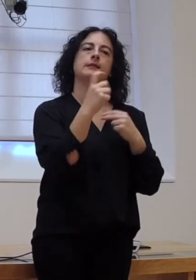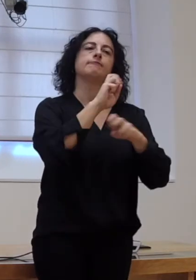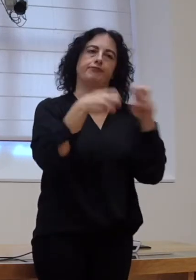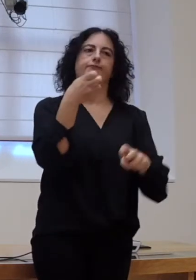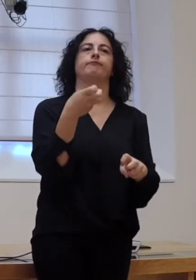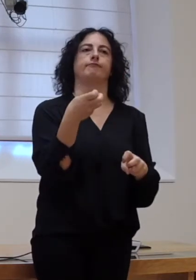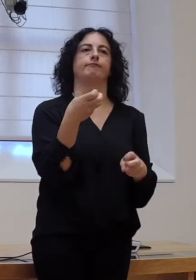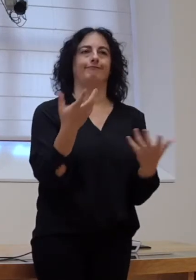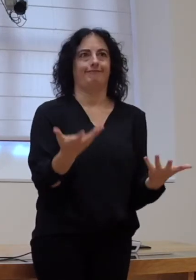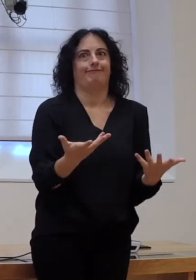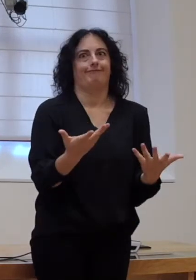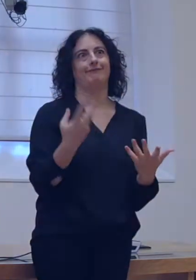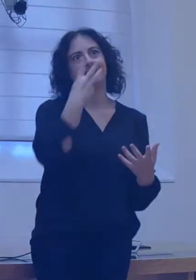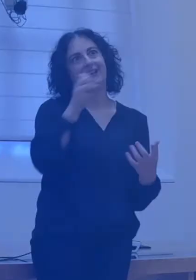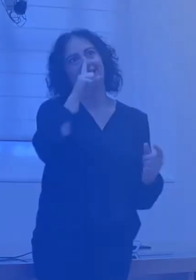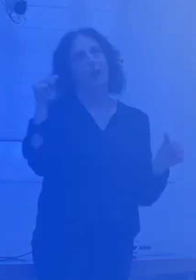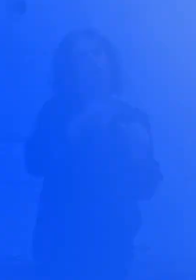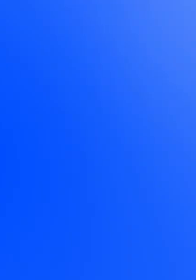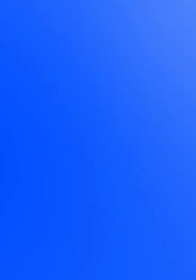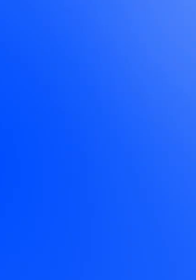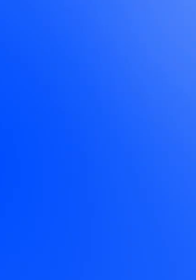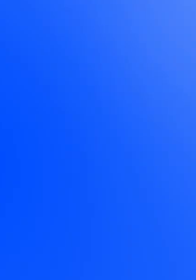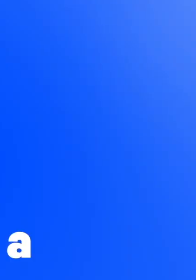de reformar non 30 anos despois